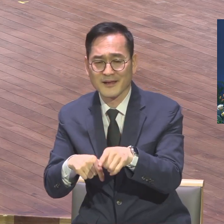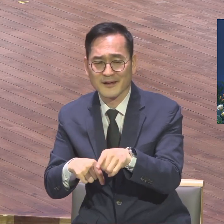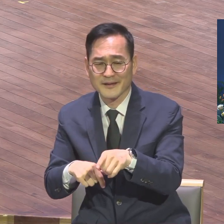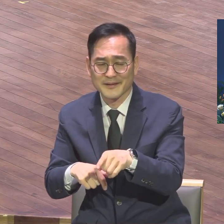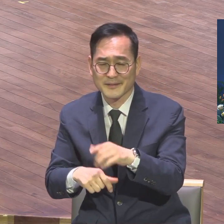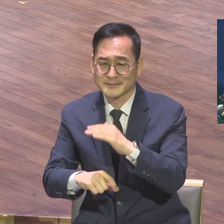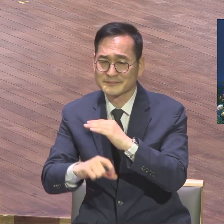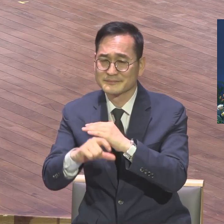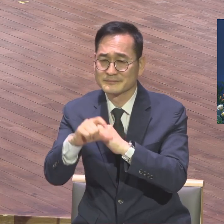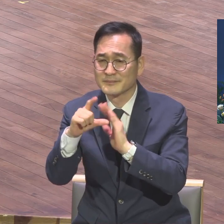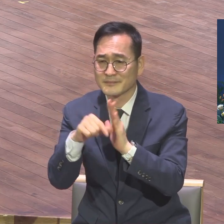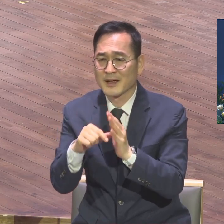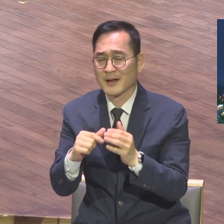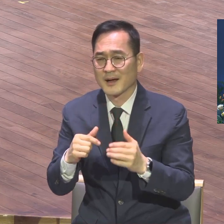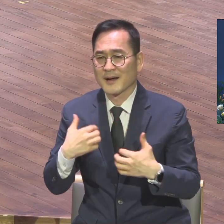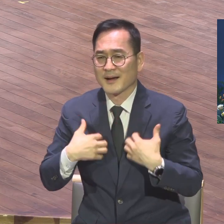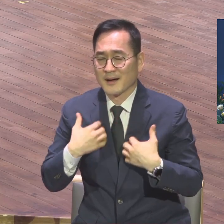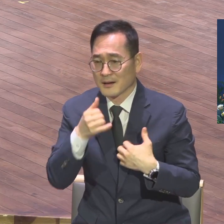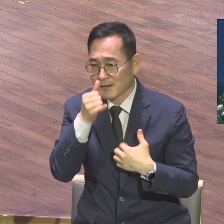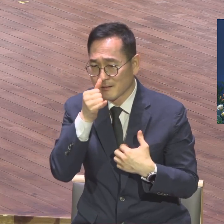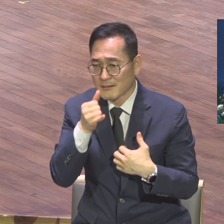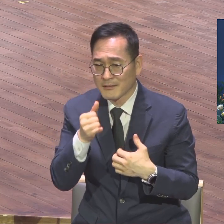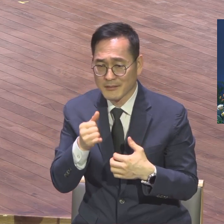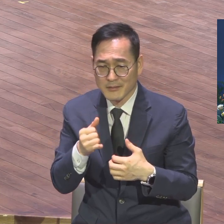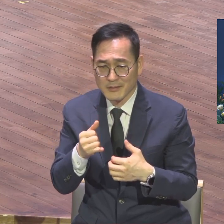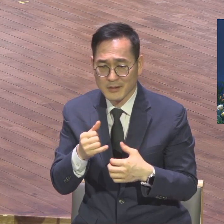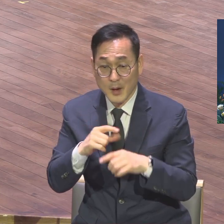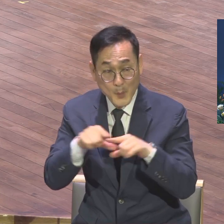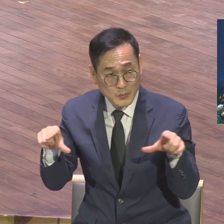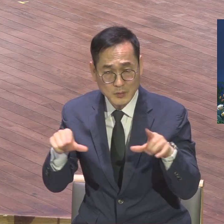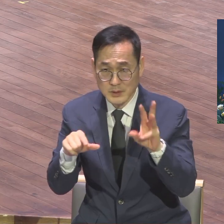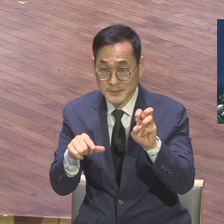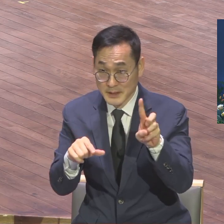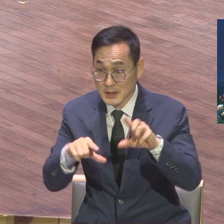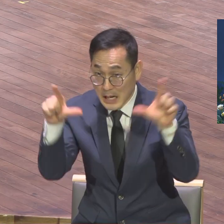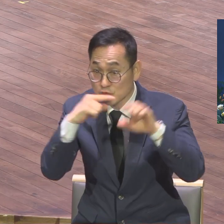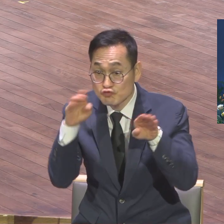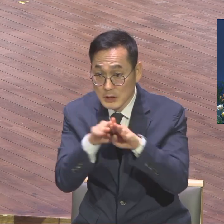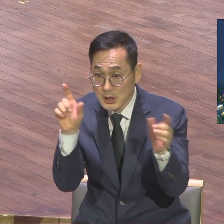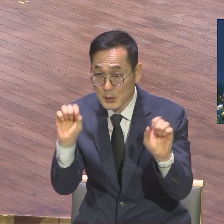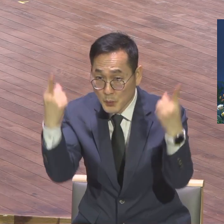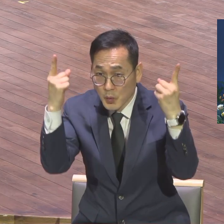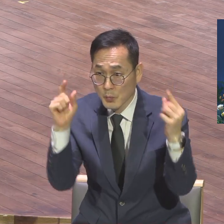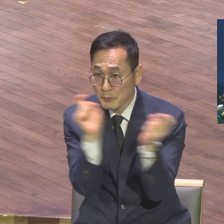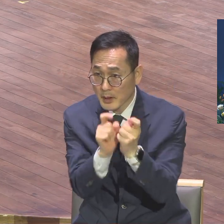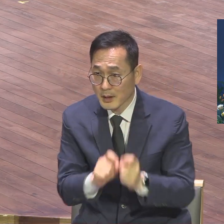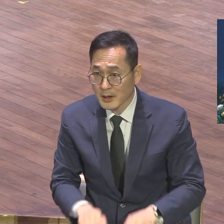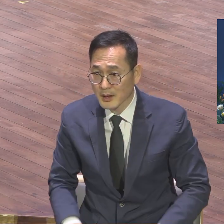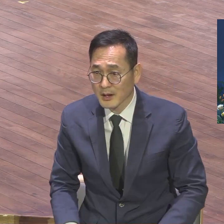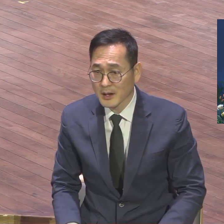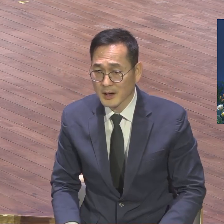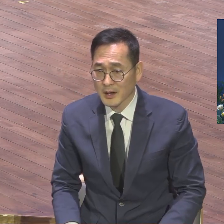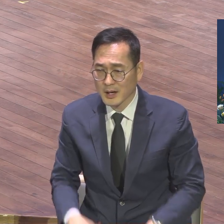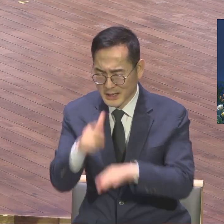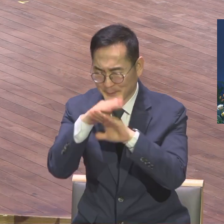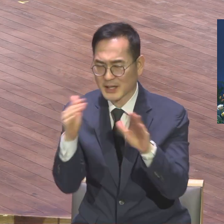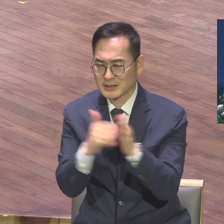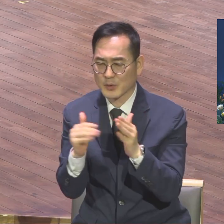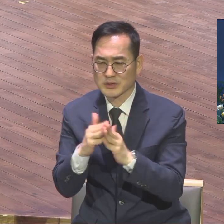30일이 된 경우가 없어요. 30일이 딱 돼 가지고 예배 마치고 집에 들어가 너무 그렇게